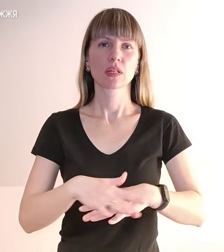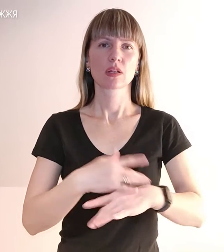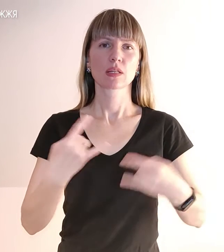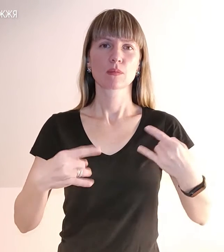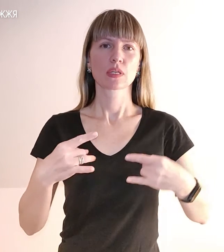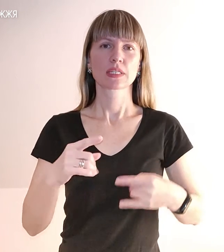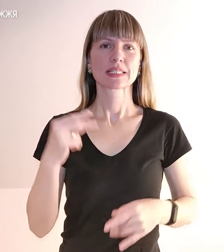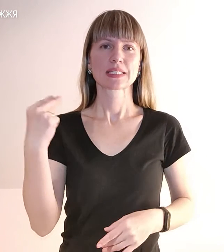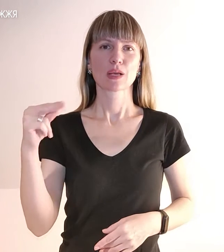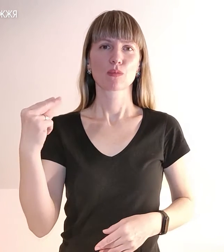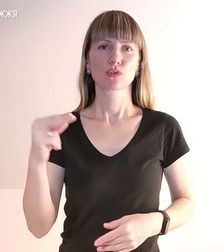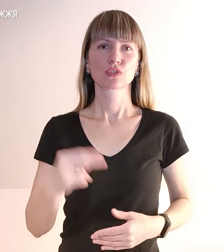Запоріжжя.